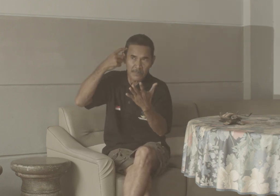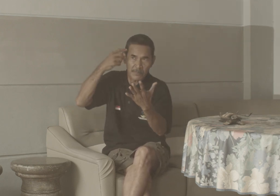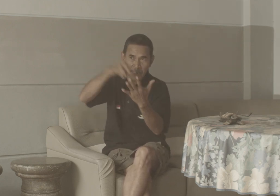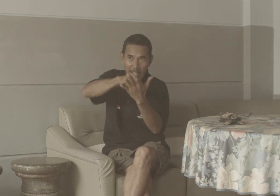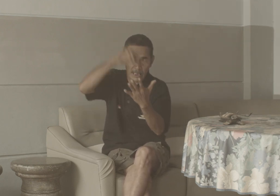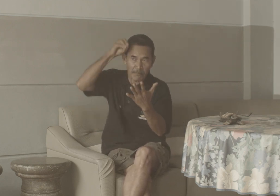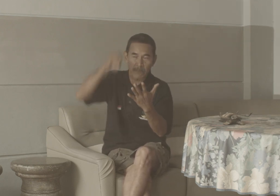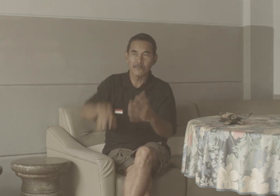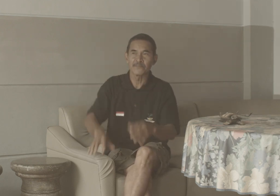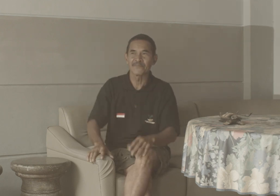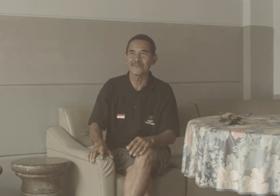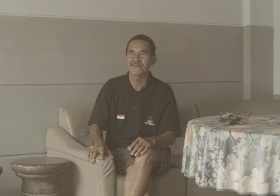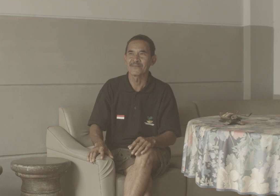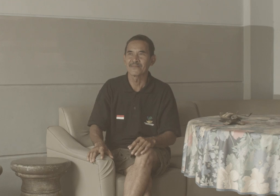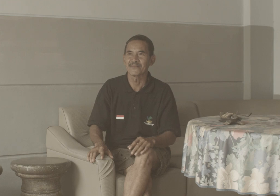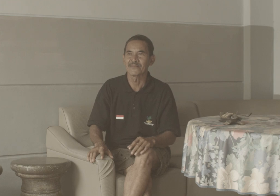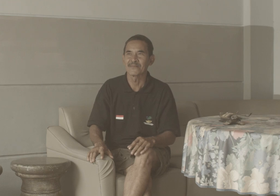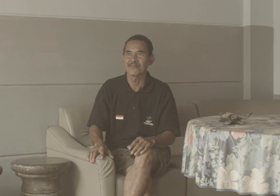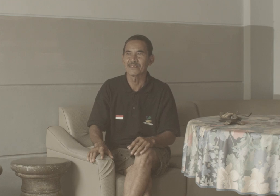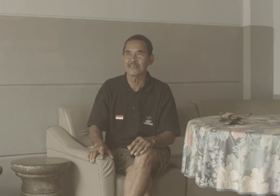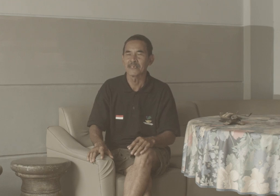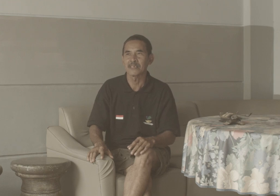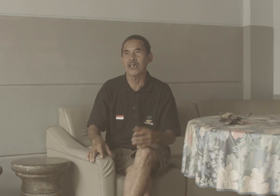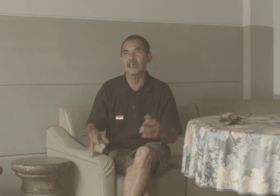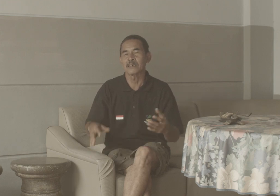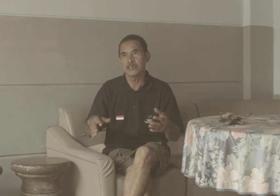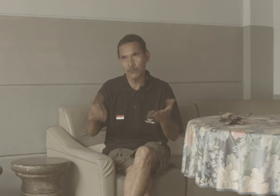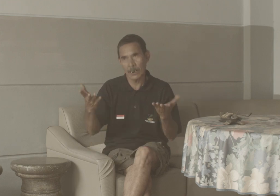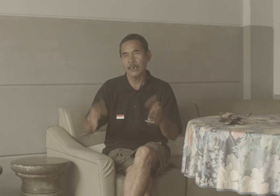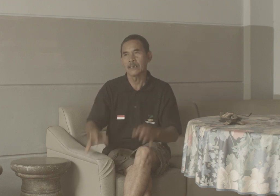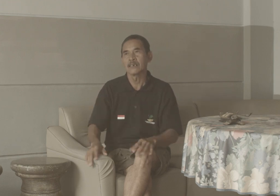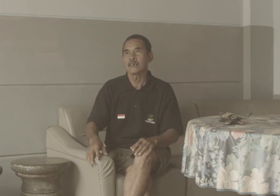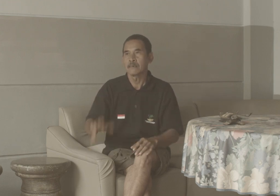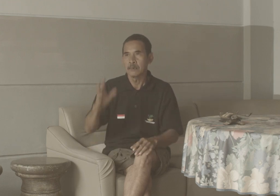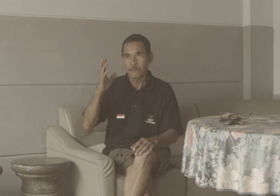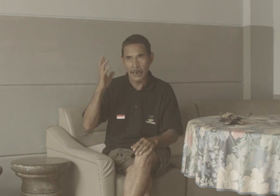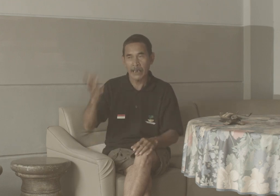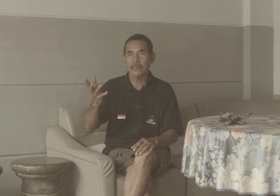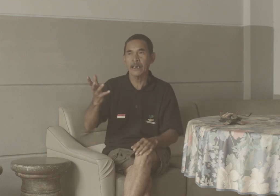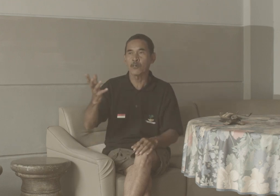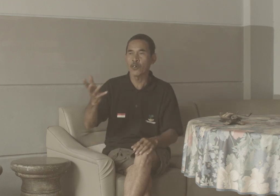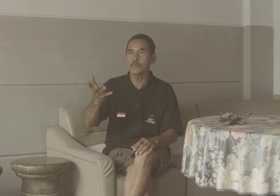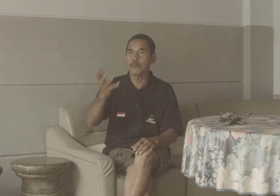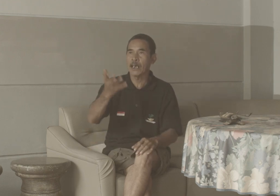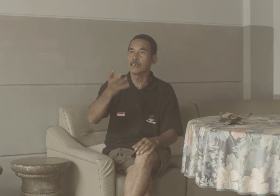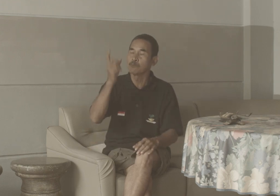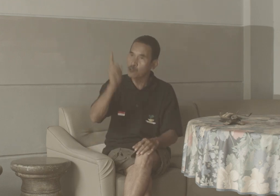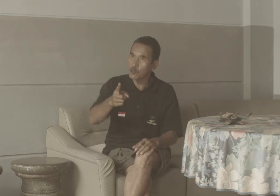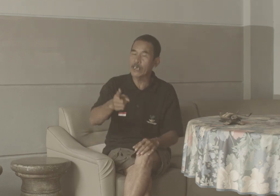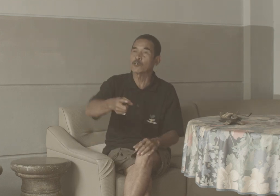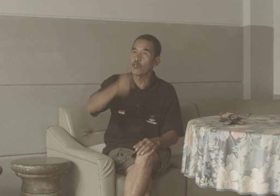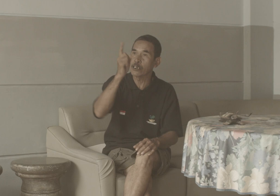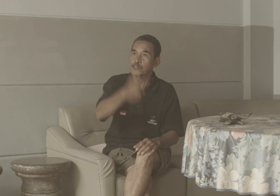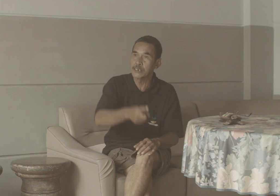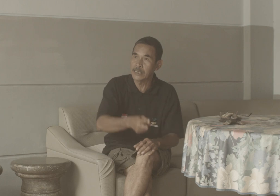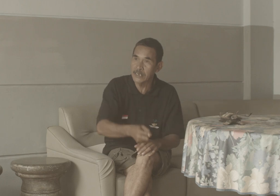Menyadap Nah Bahasa Kolok Di Bengkala Muncul Dari Kolok Itu Sendiri